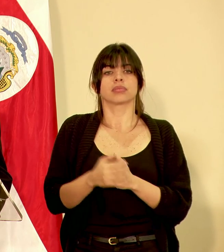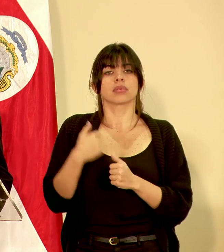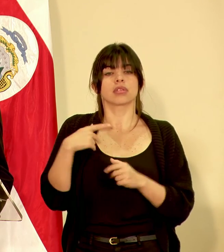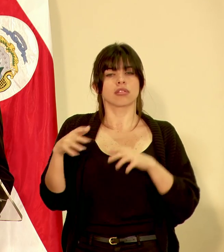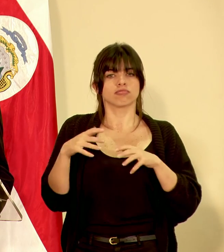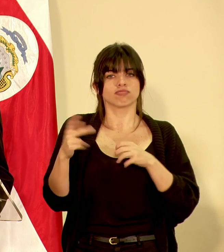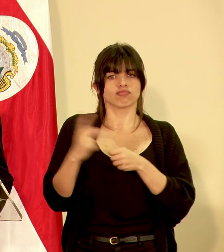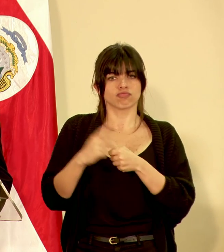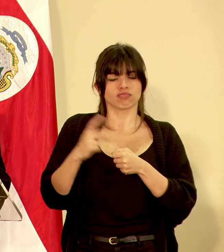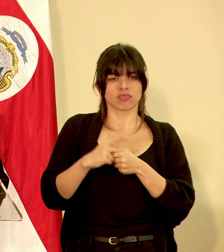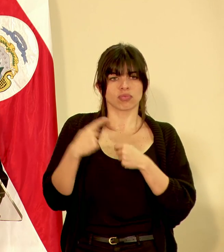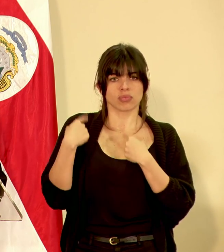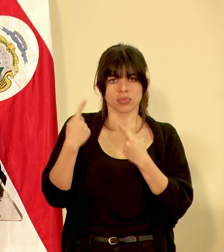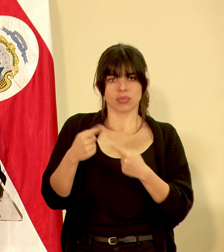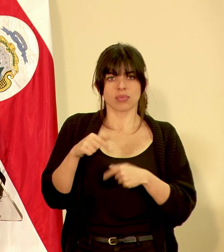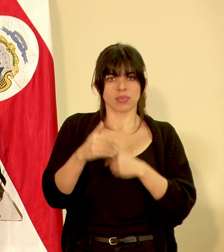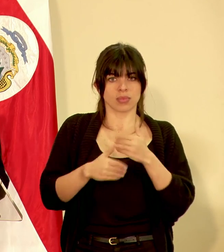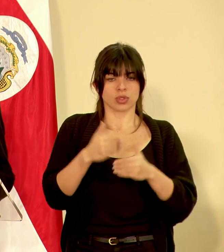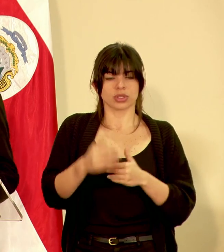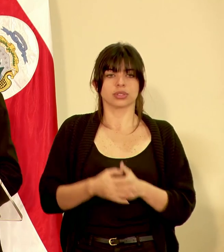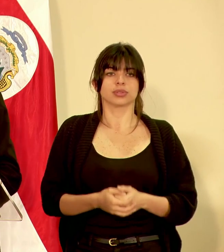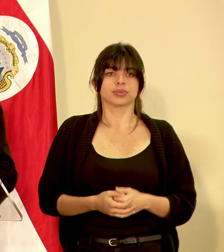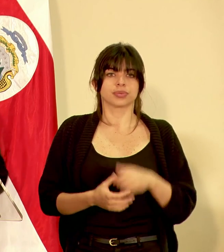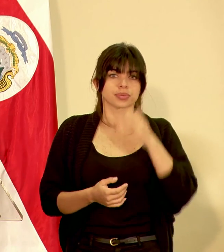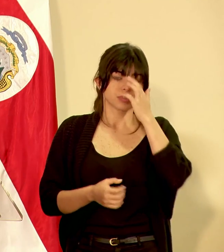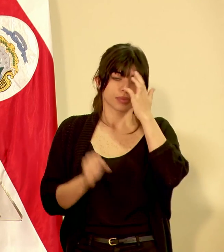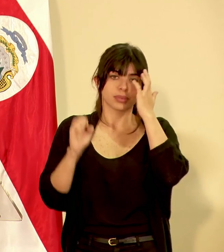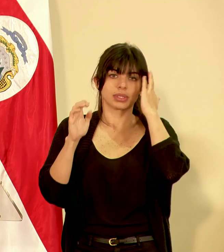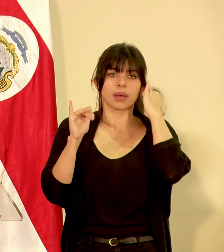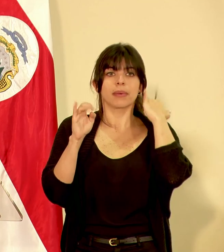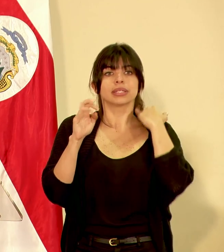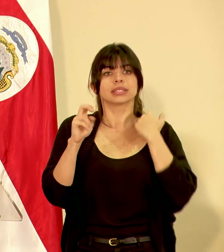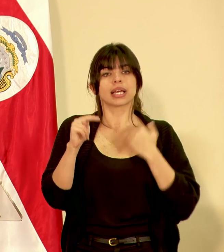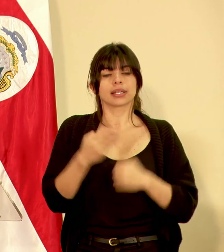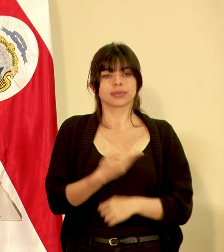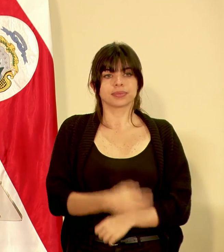una activa participación en este proceso don Sebastián